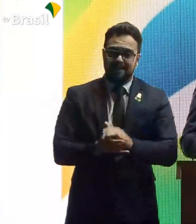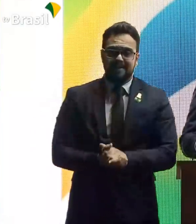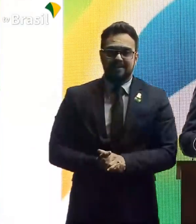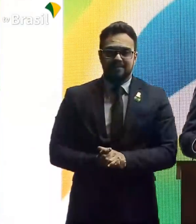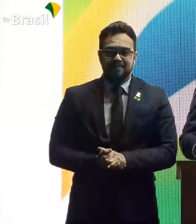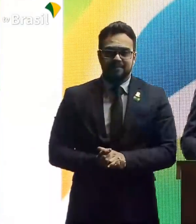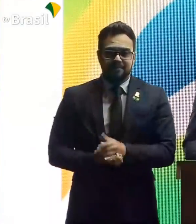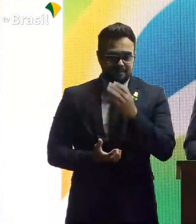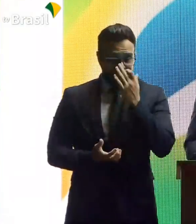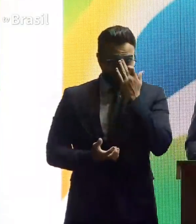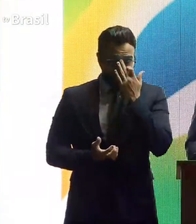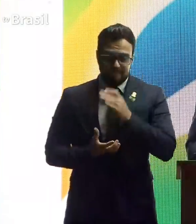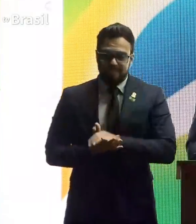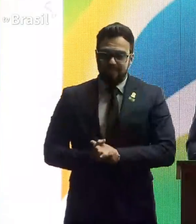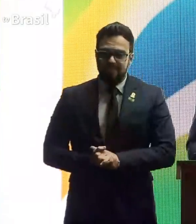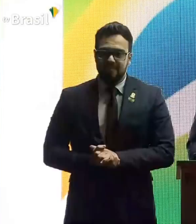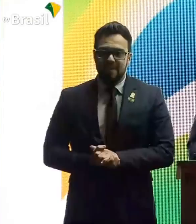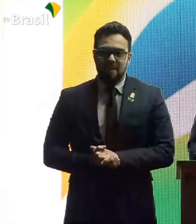Parece que é uma coisa...